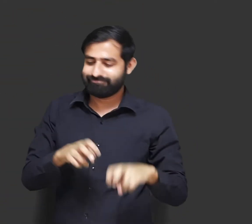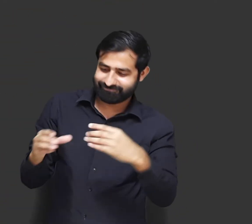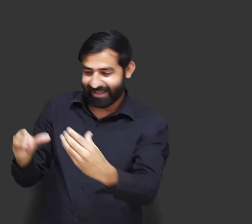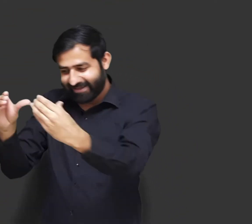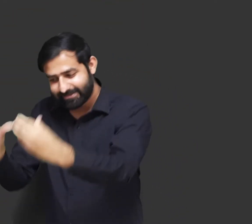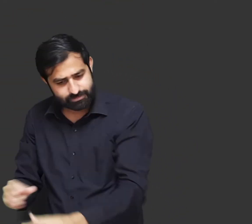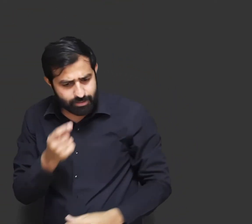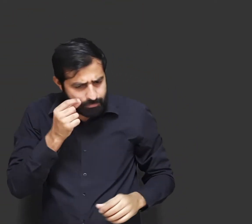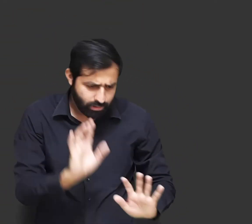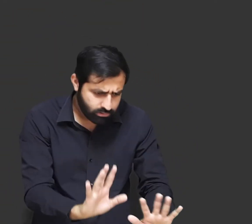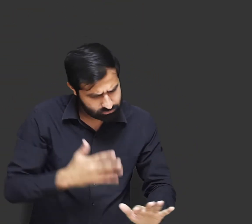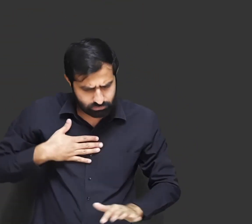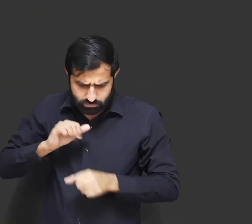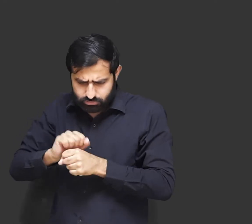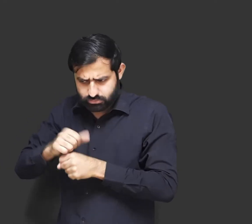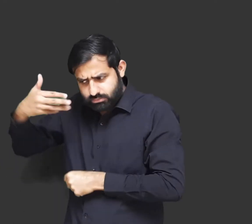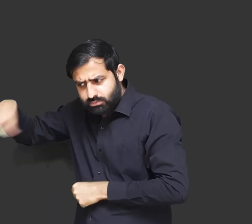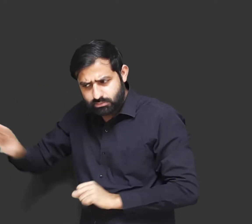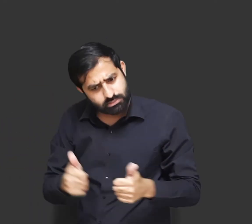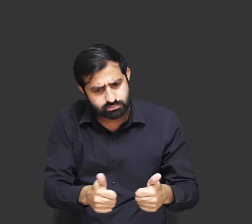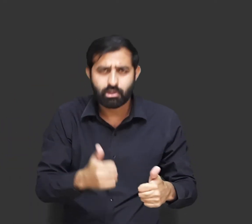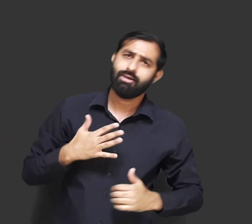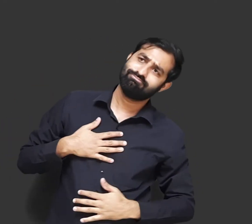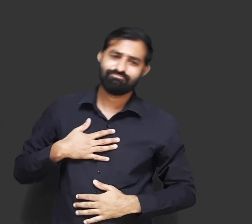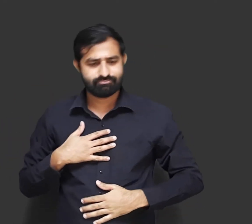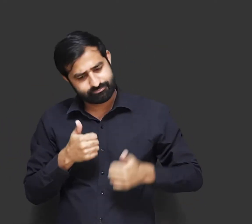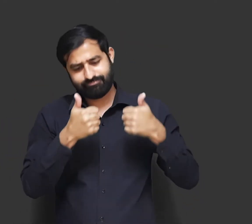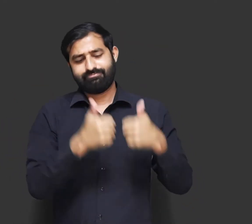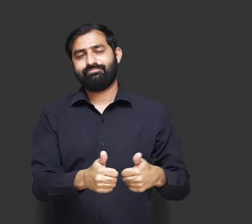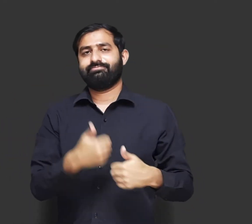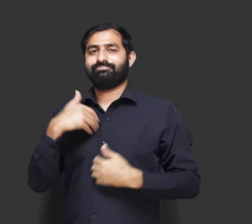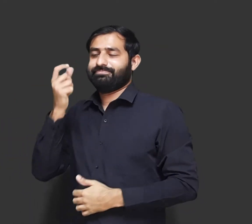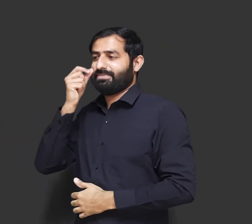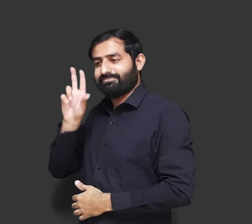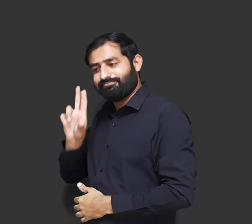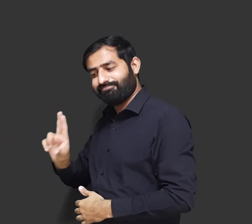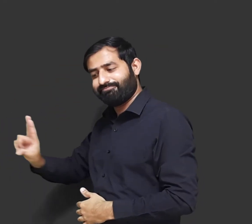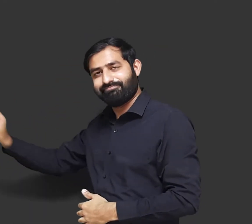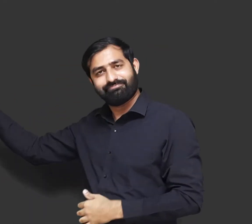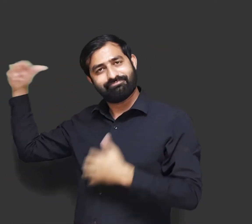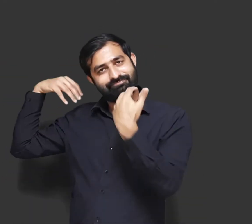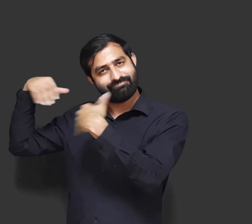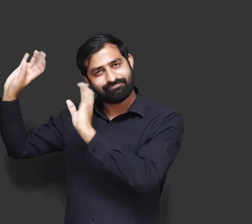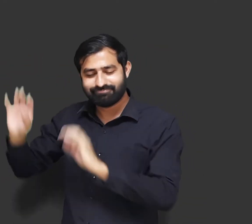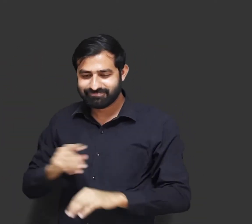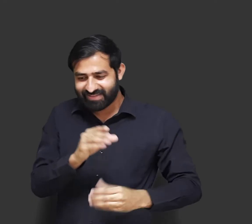गए वहाँ उसे छोड़कर पिता ने कहा अब मैं काम पे जाओ बेटे ने कहा ठीक है फिर उसके पिता वहाँ से चले गए